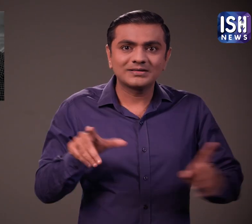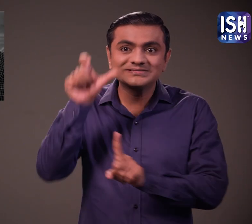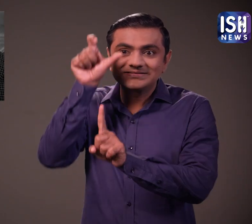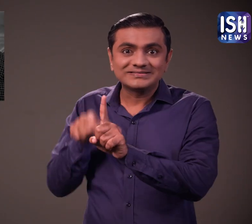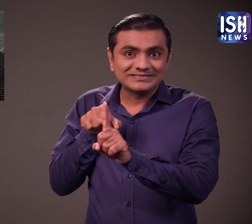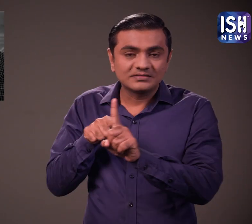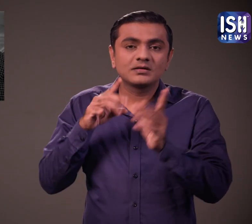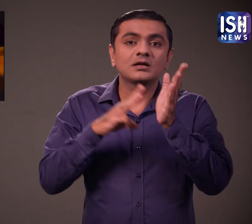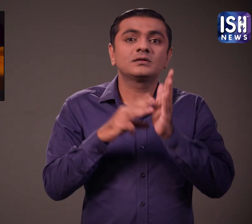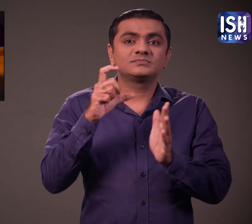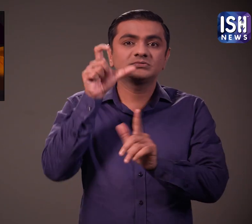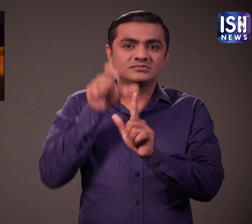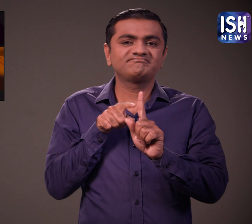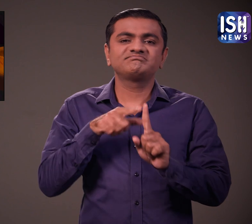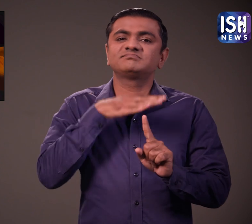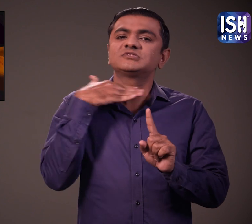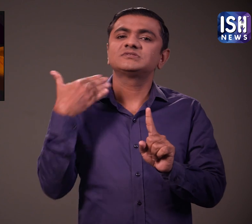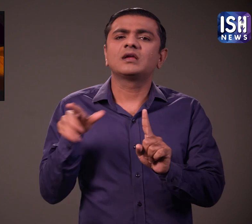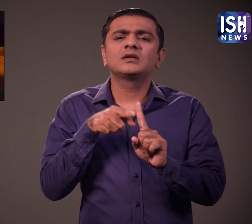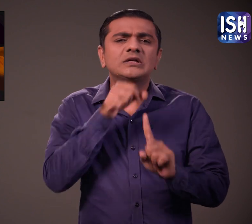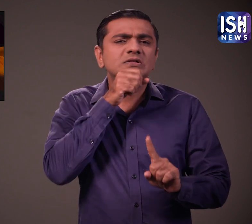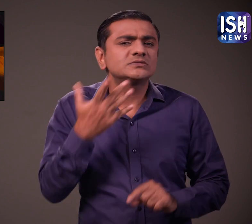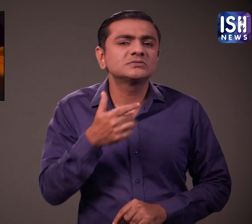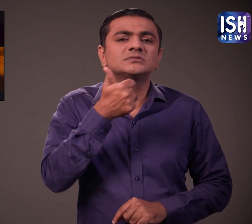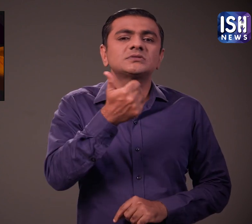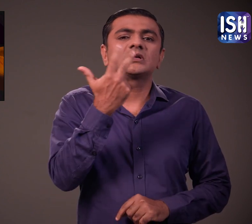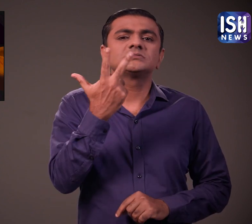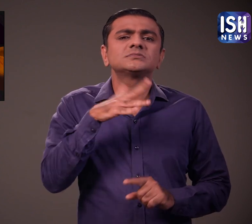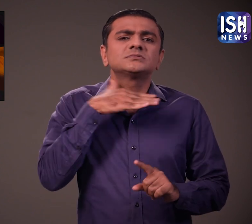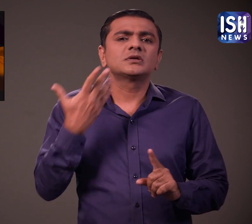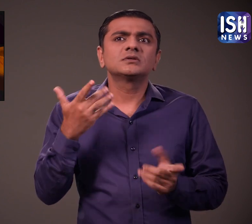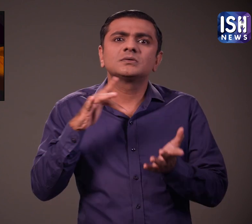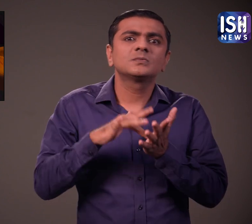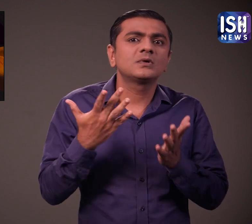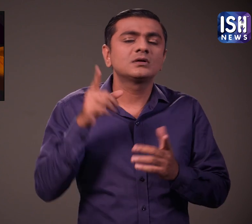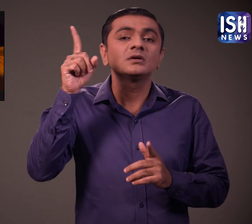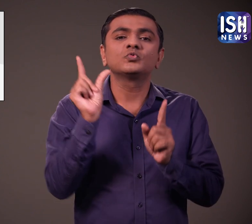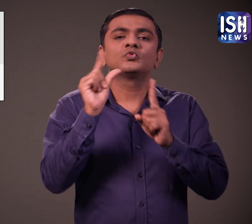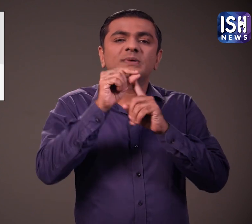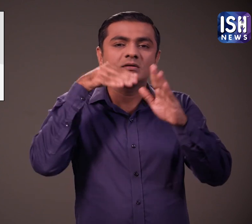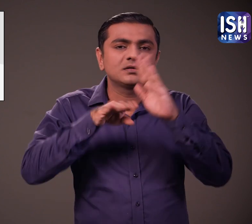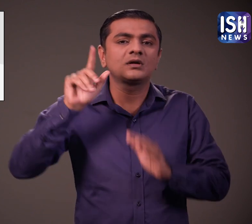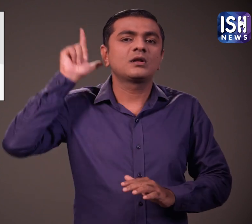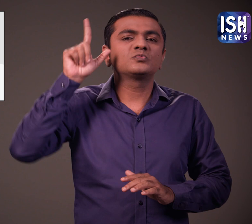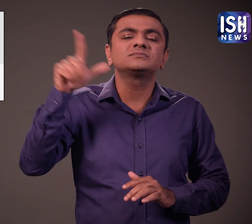68 वर्षिय अभिनेता मिथिलेश चतुरवेदी नहीं रहे। 3 अगस 2022 को